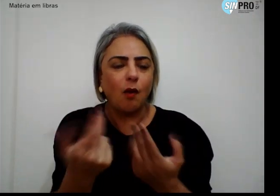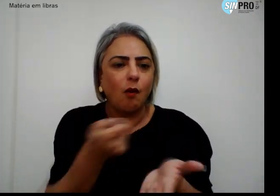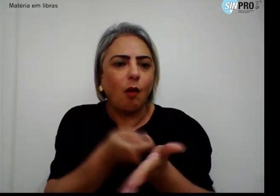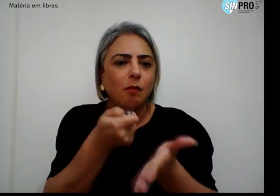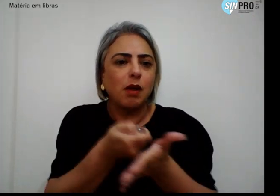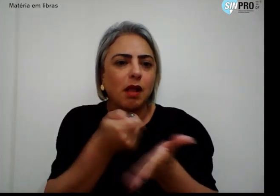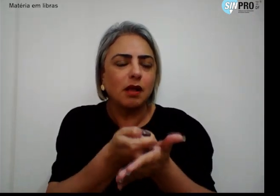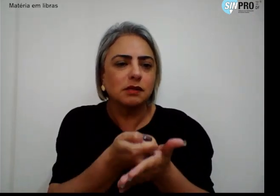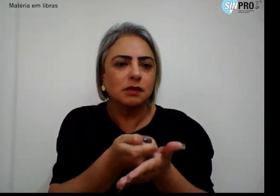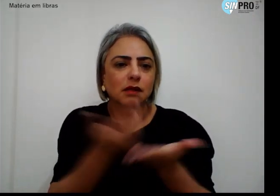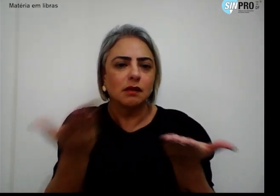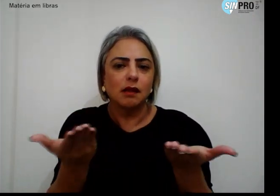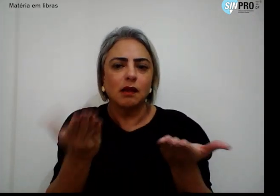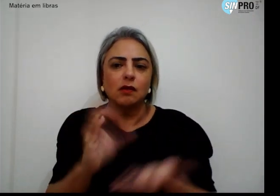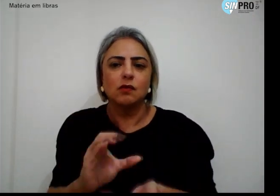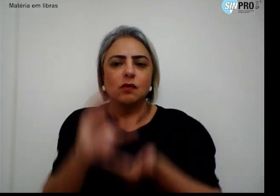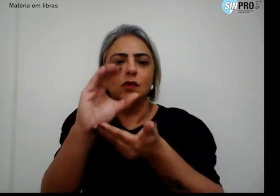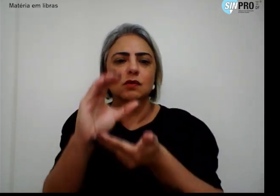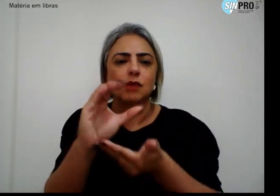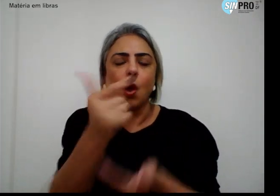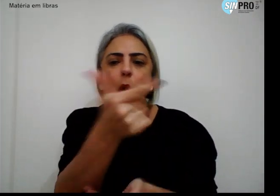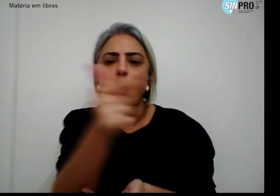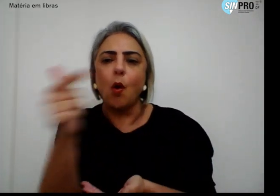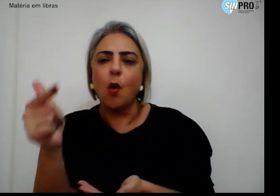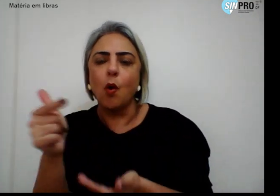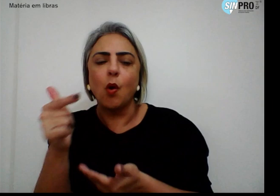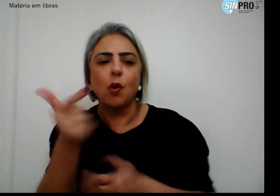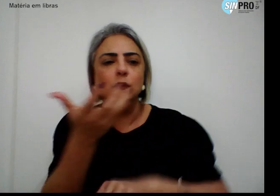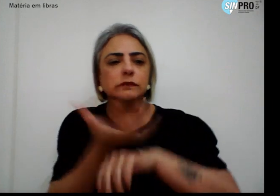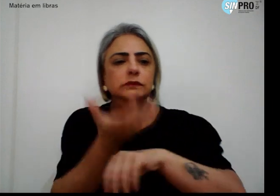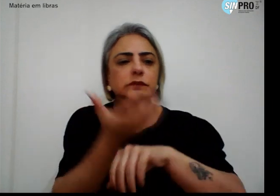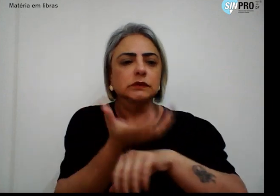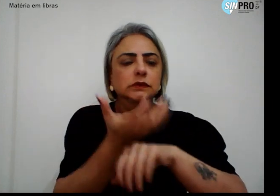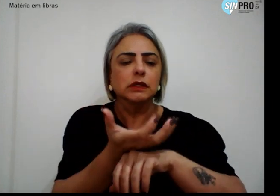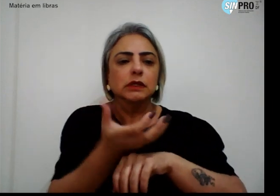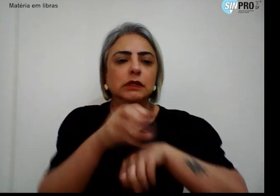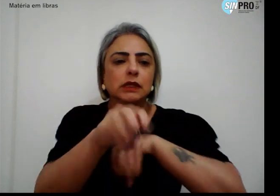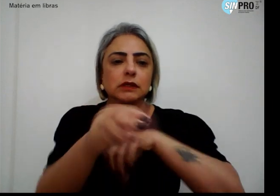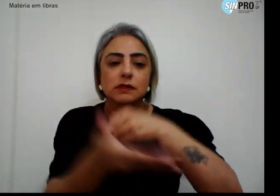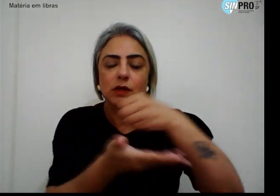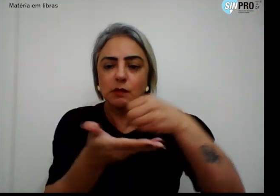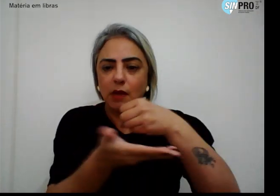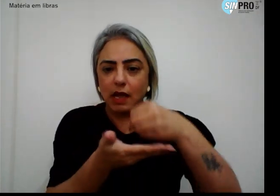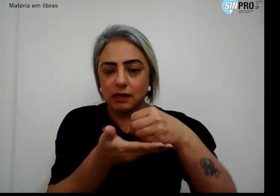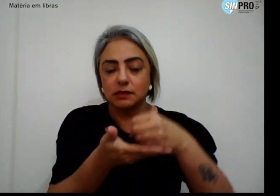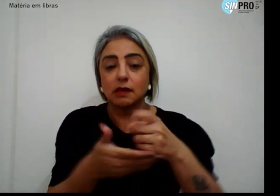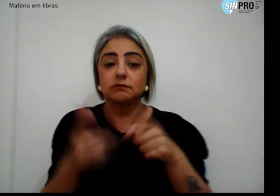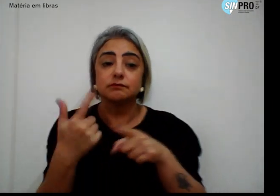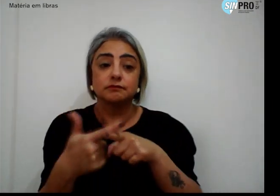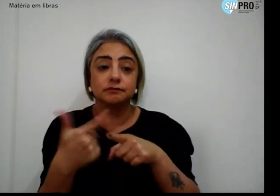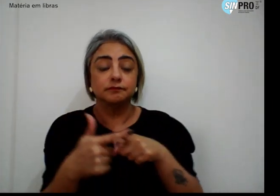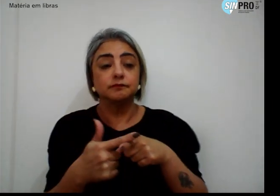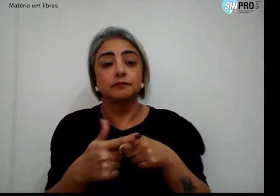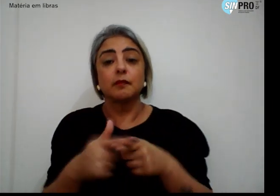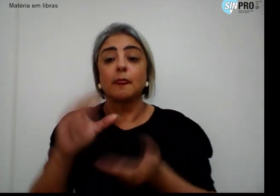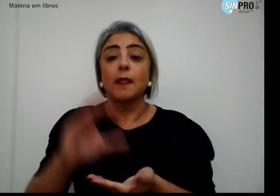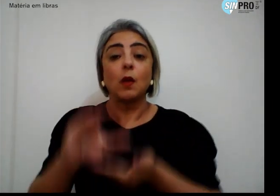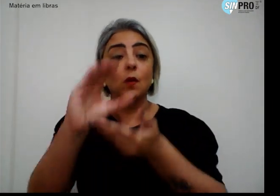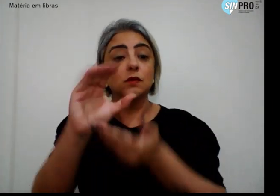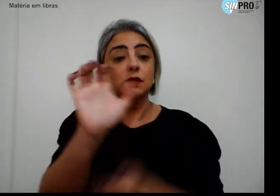vinda dos conselhos de outras disciplinas da Educação Básica, até porque conselhos regionais